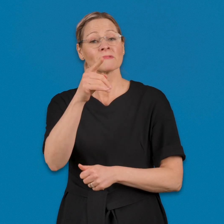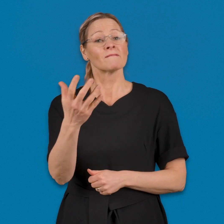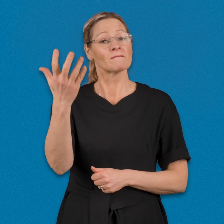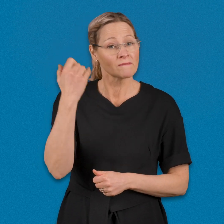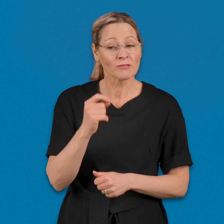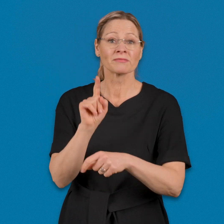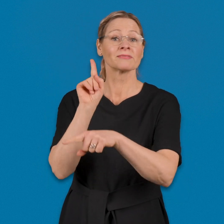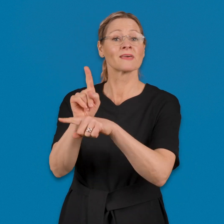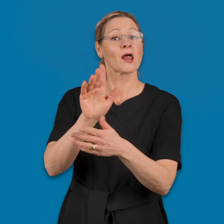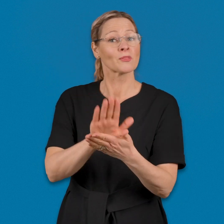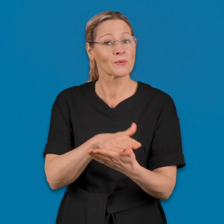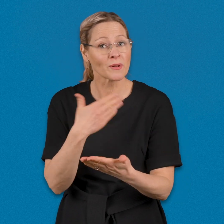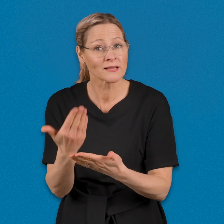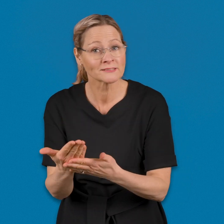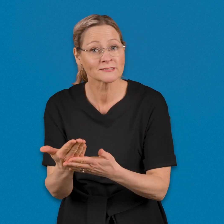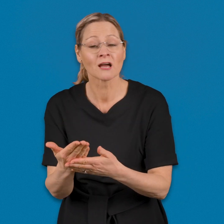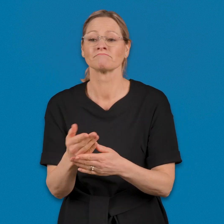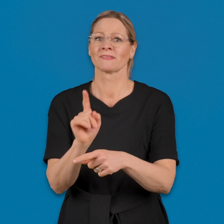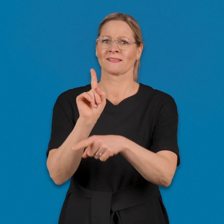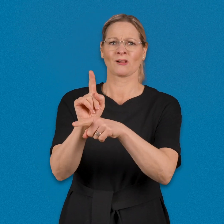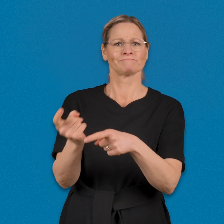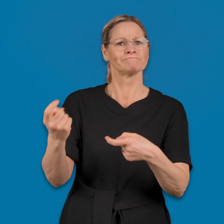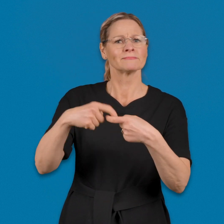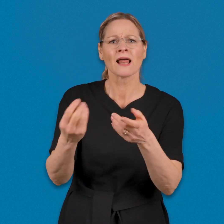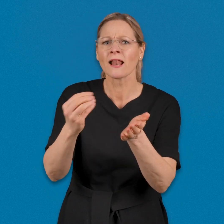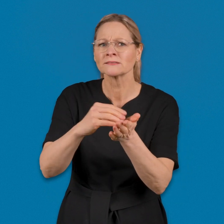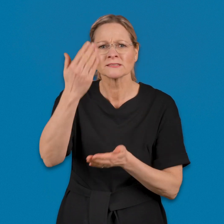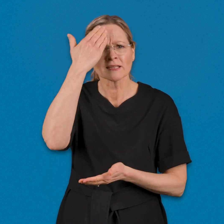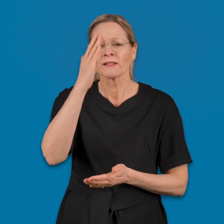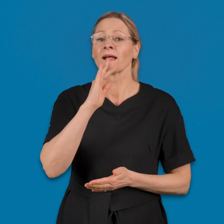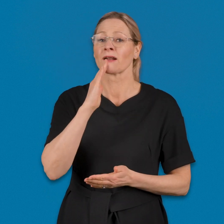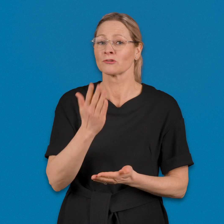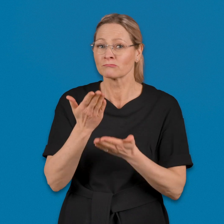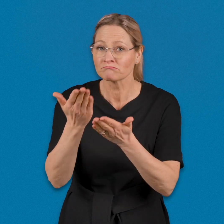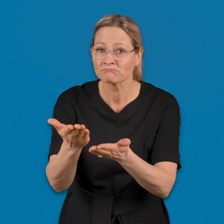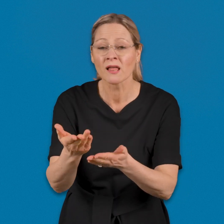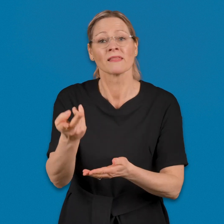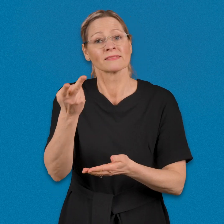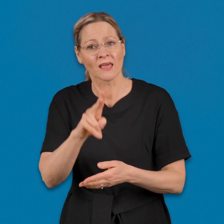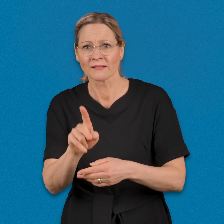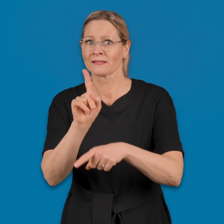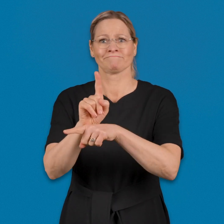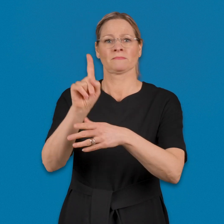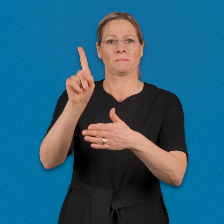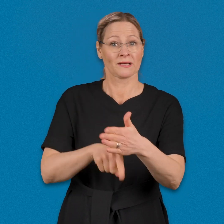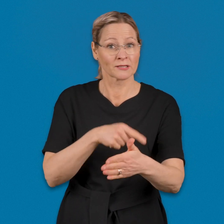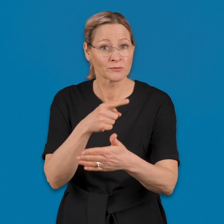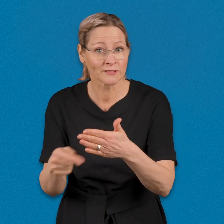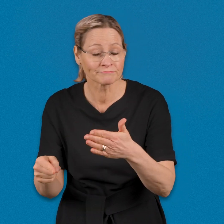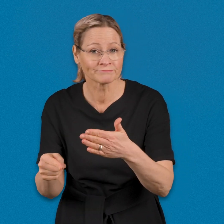Etäpalvelussa voit tilata tulkin, kertoa tilaukseen liittyviä lisätietoja tai peruuttaa tilauksen.